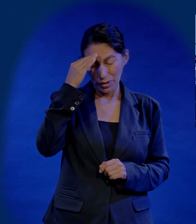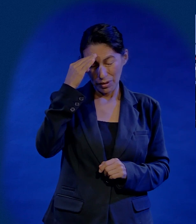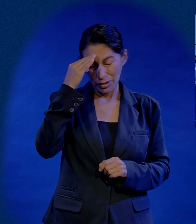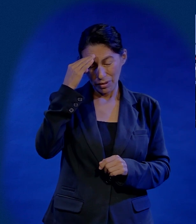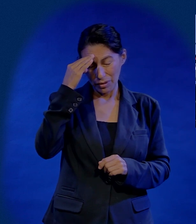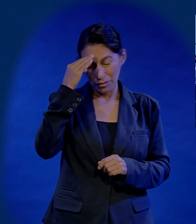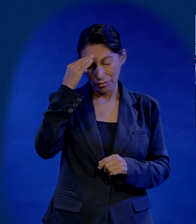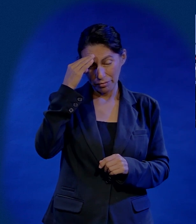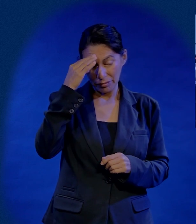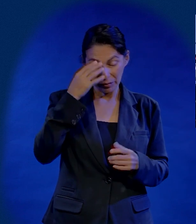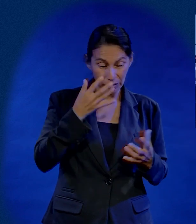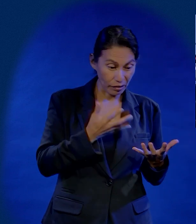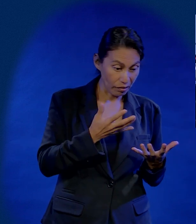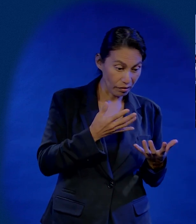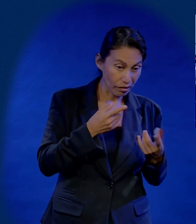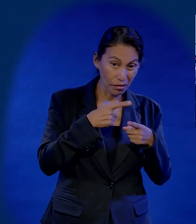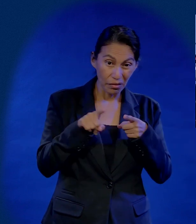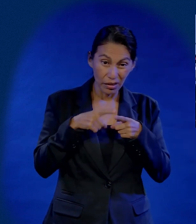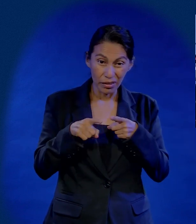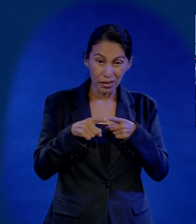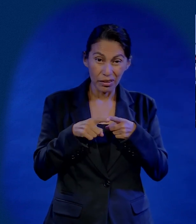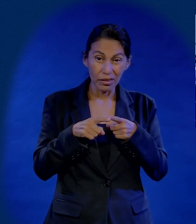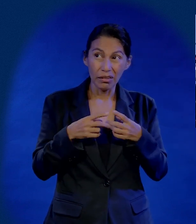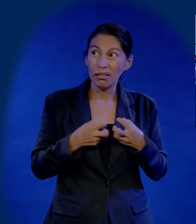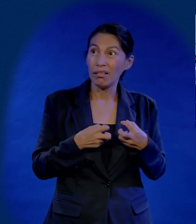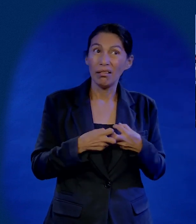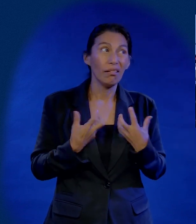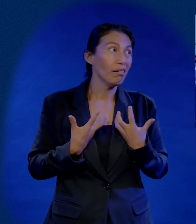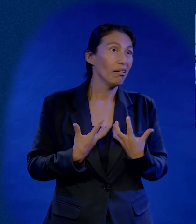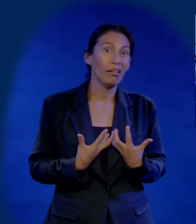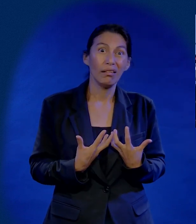produce cuando mi mente camina distante a lo que hago.